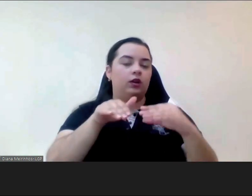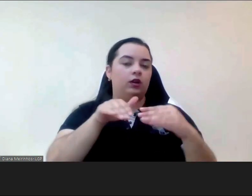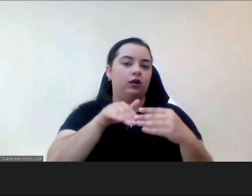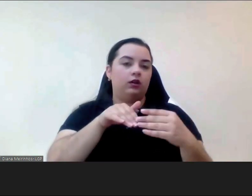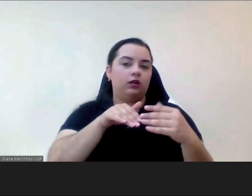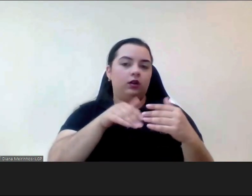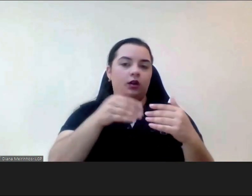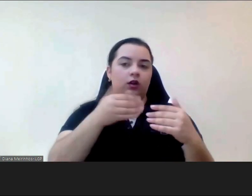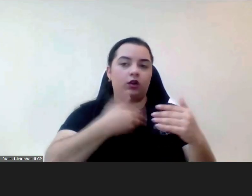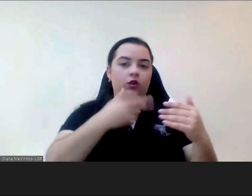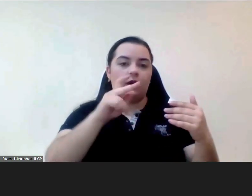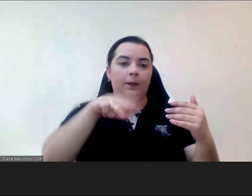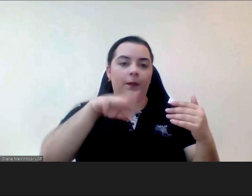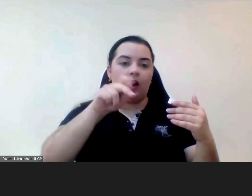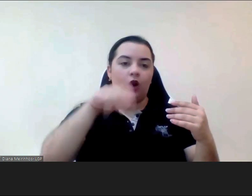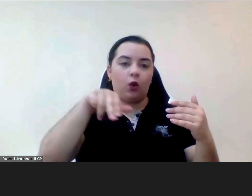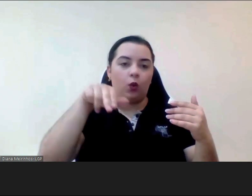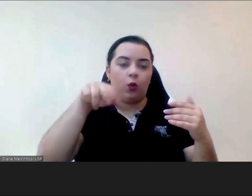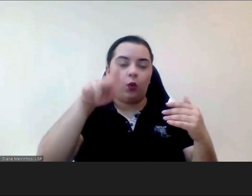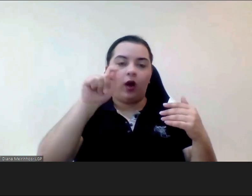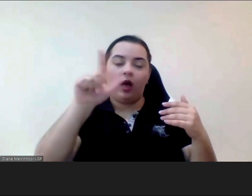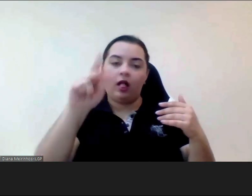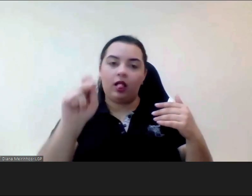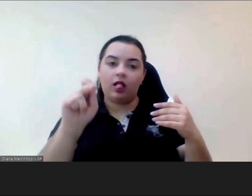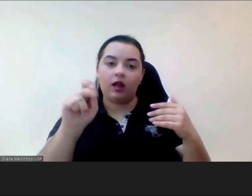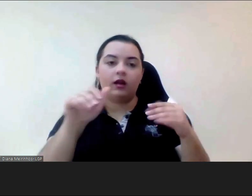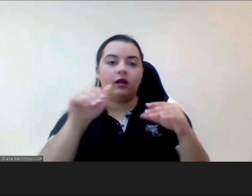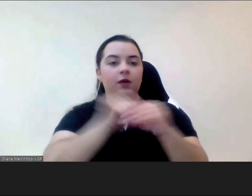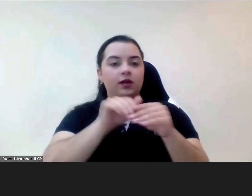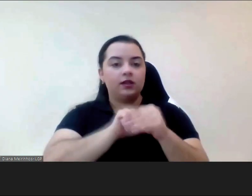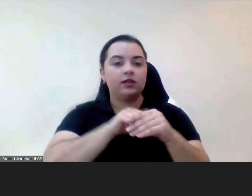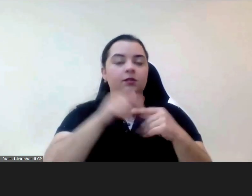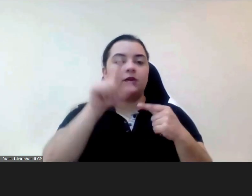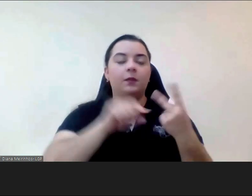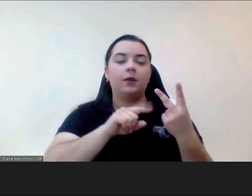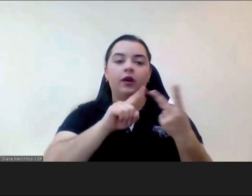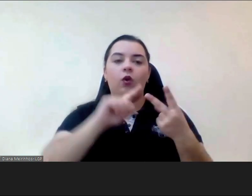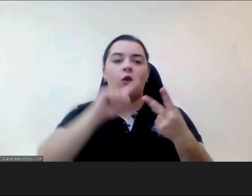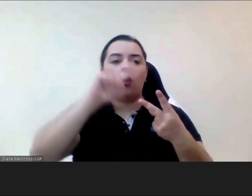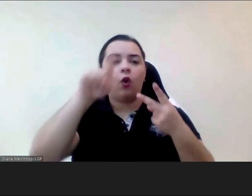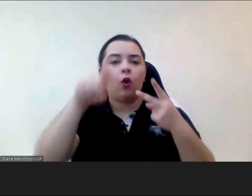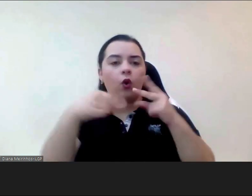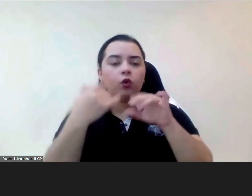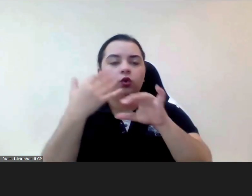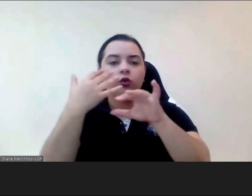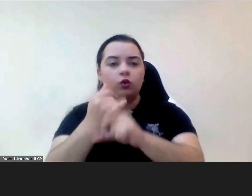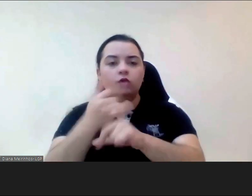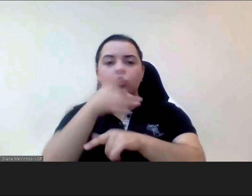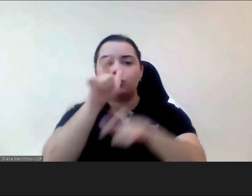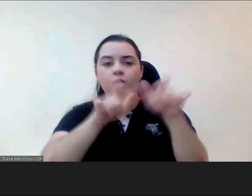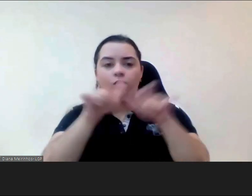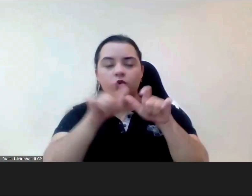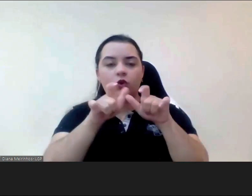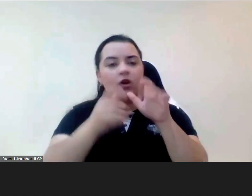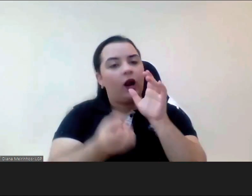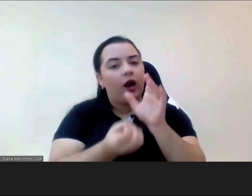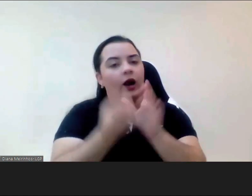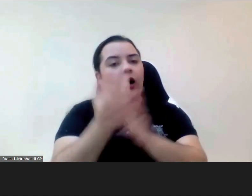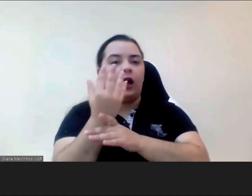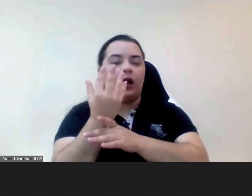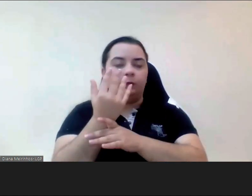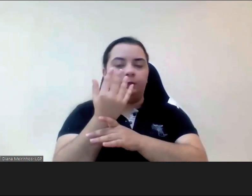Manuela Lianos e dos nossos fundadores o Dr. João dos Santos por exemplo sempre dedicados à cidadania à